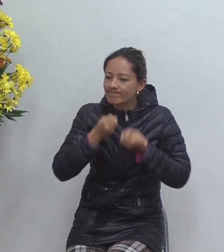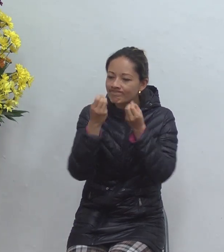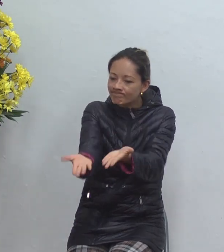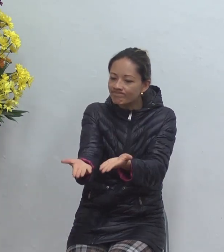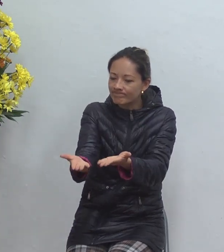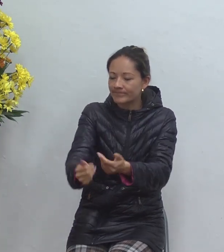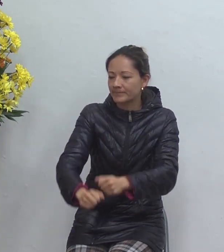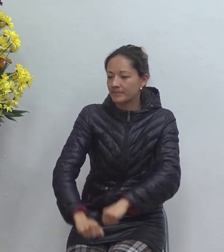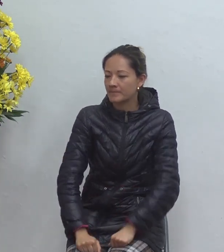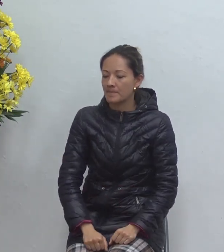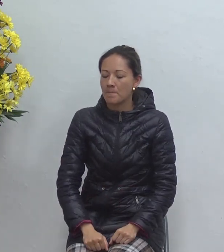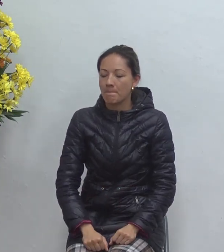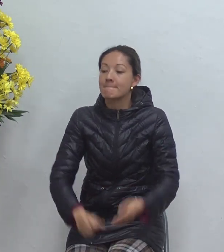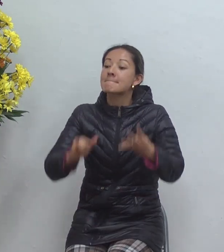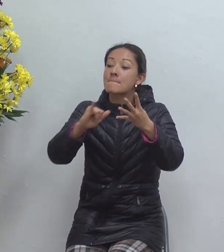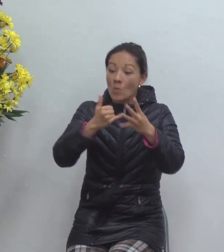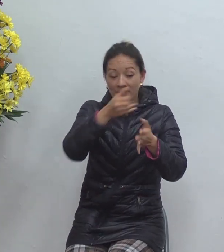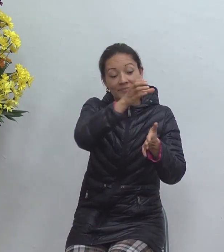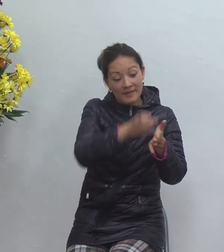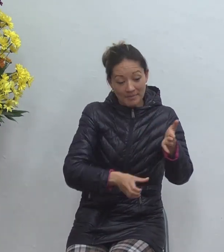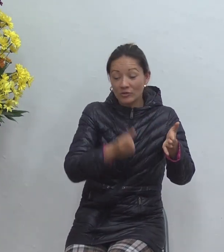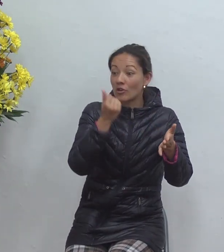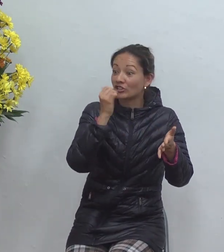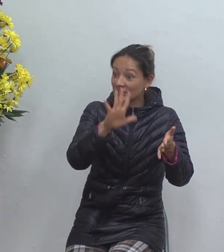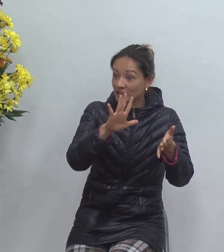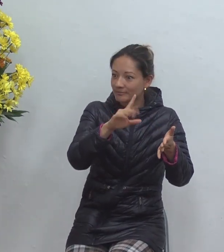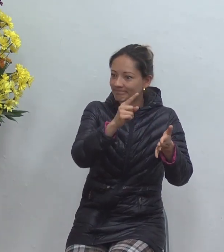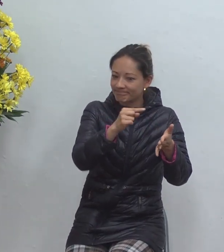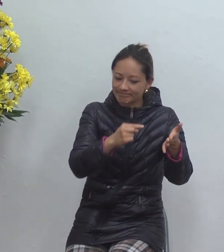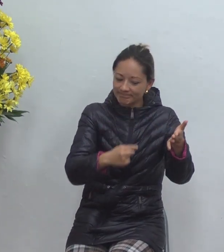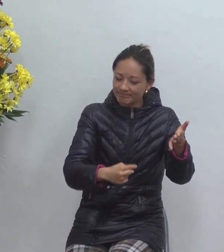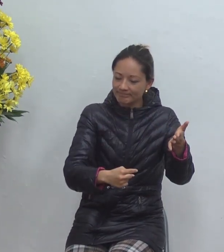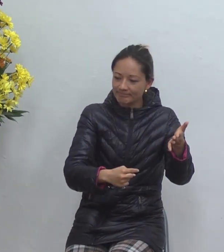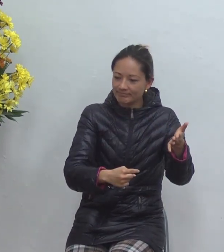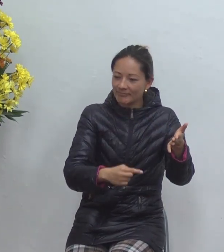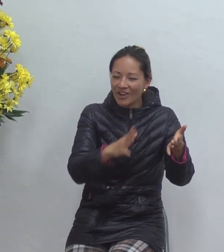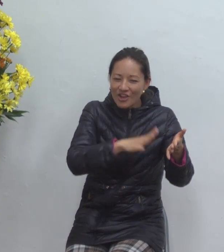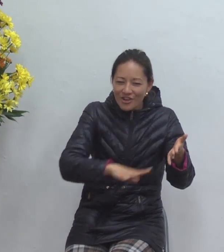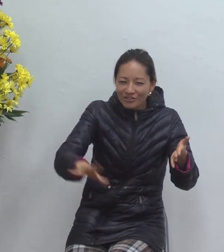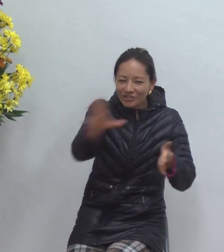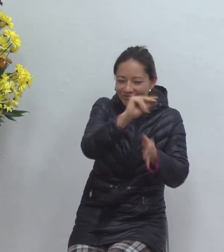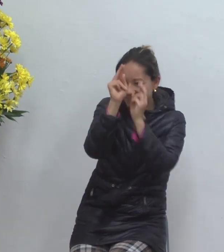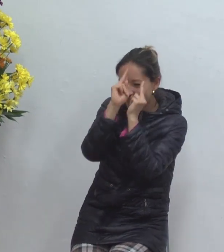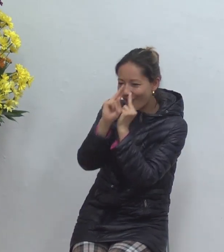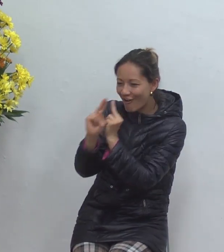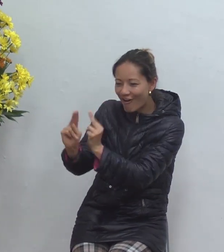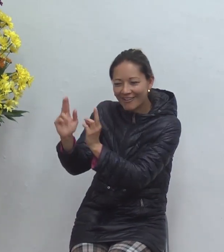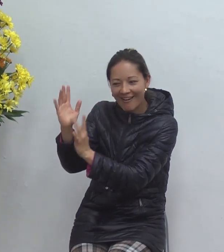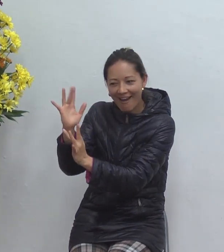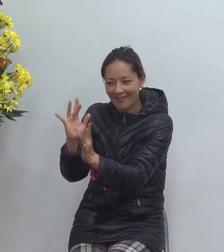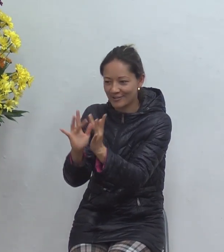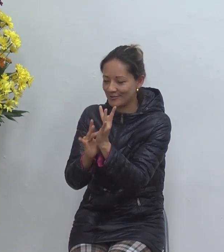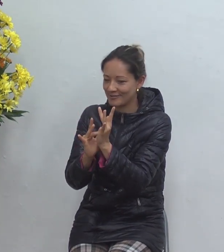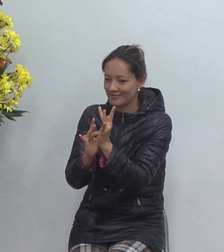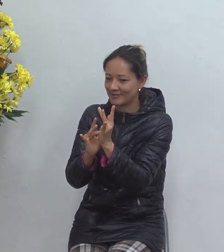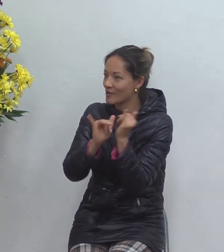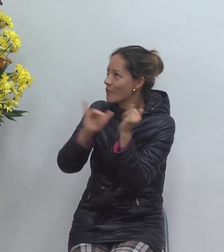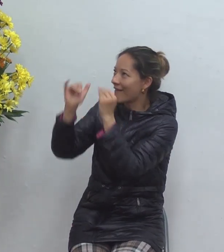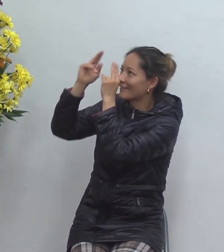entonces en juan capítulo 5 dice eso tan contundente para que honren al hijo como honran al padre el que no honra al